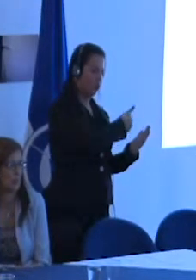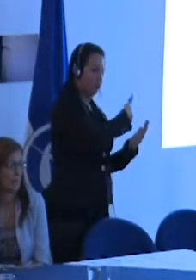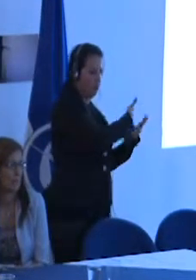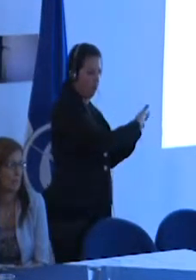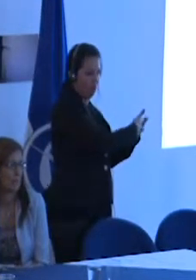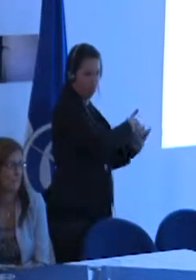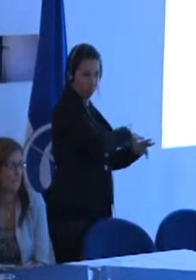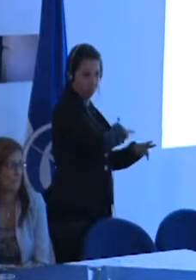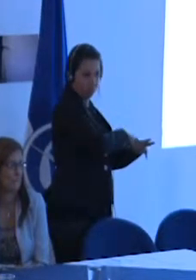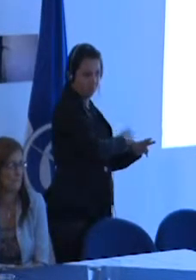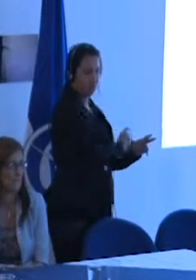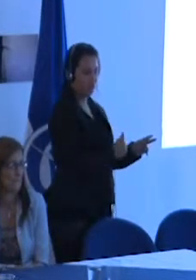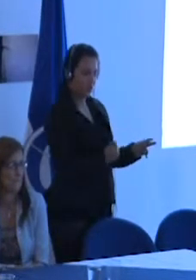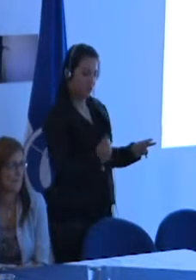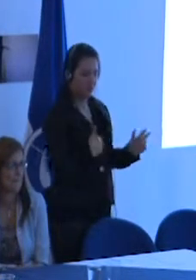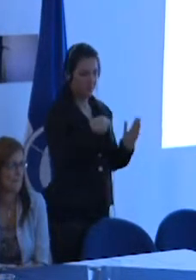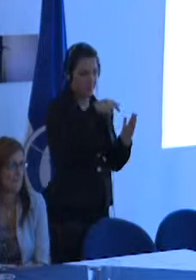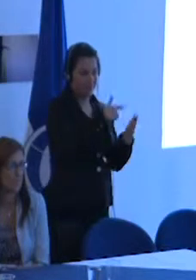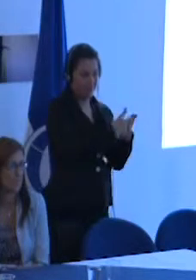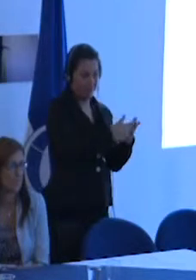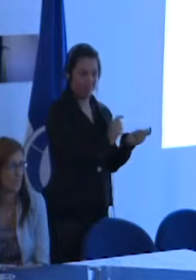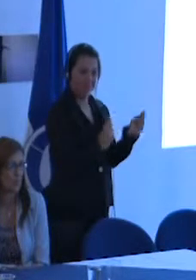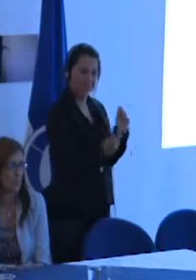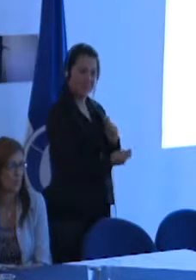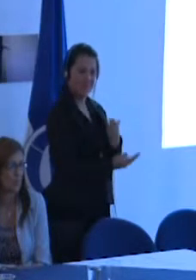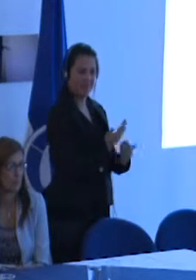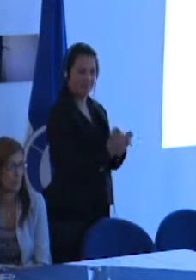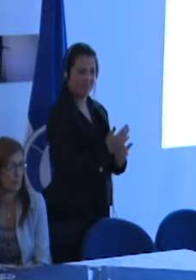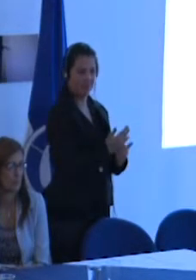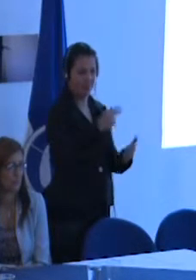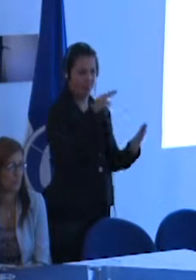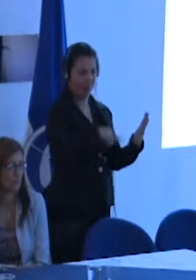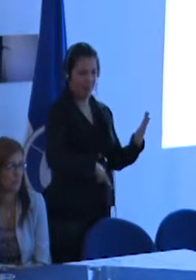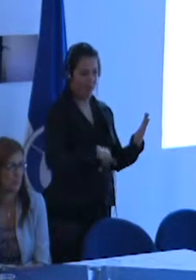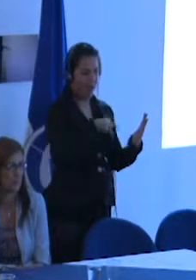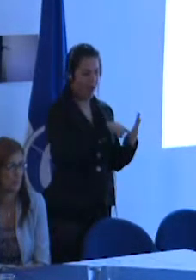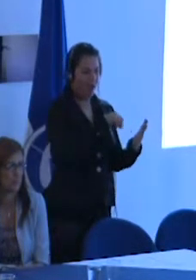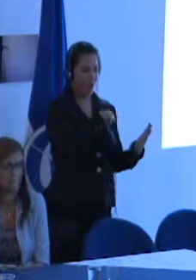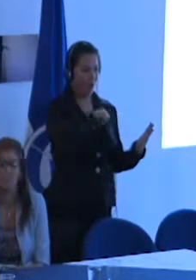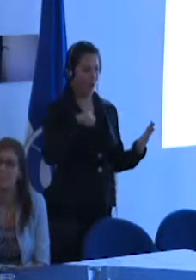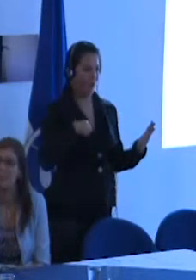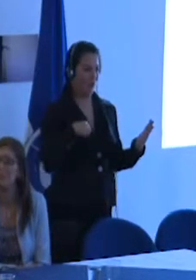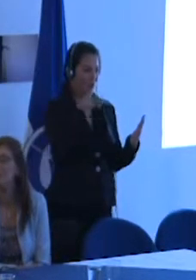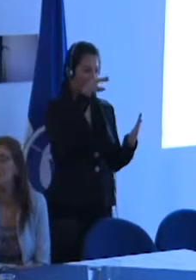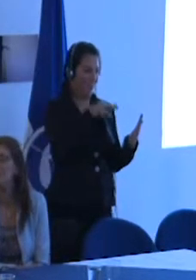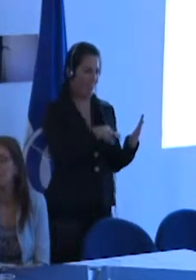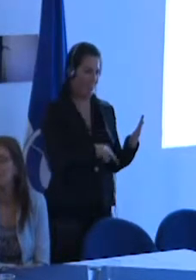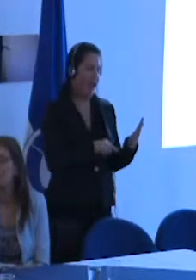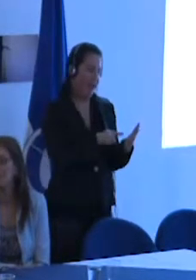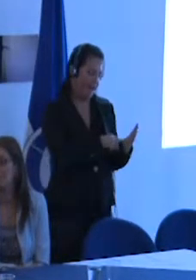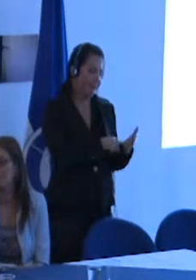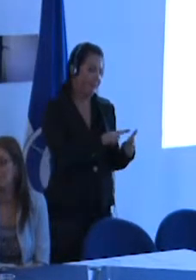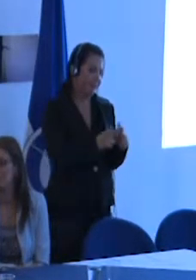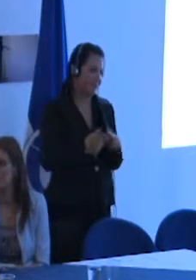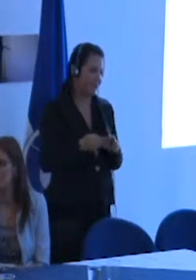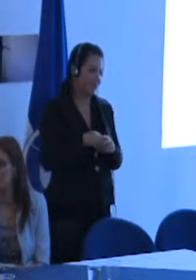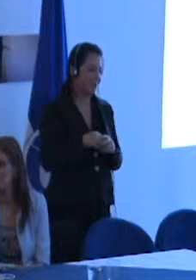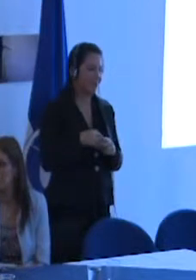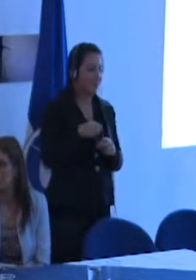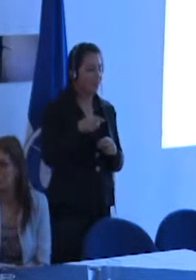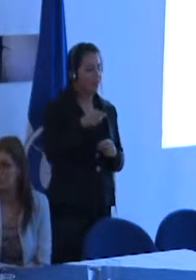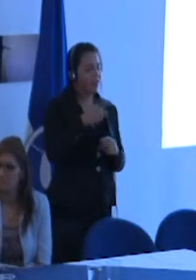pasa por una adaptación de los saberes y de la información que corresponde a las